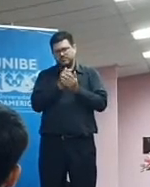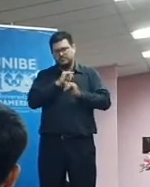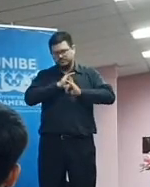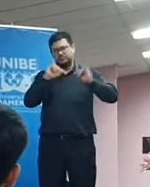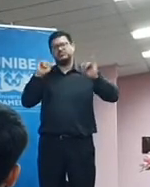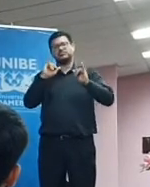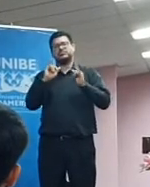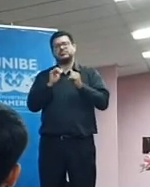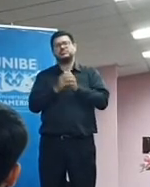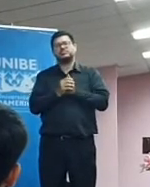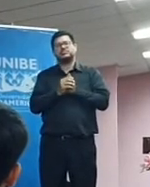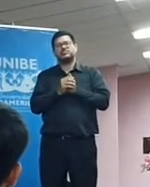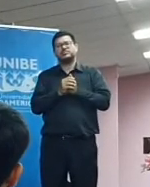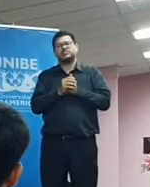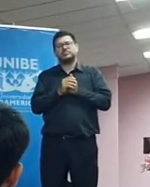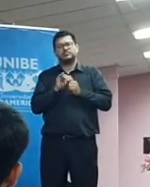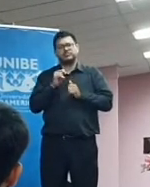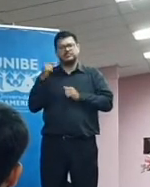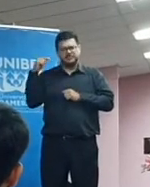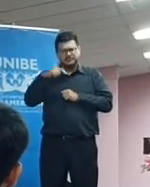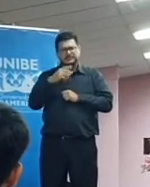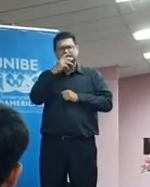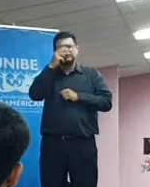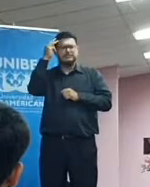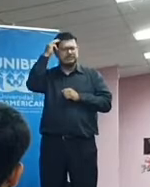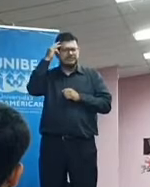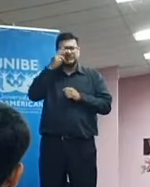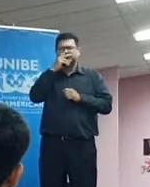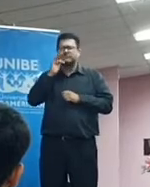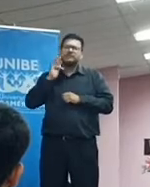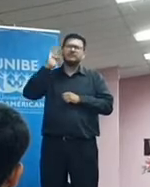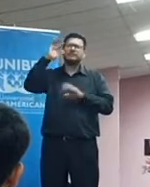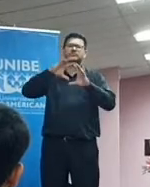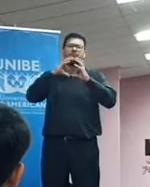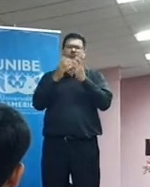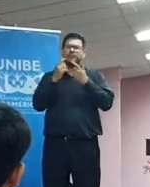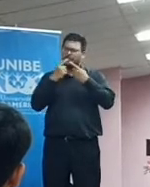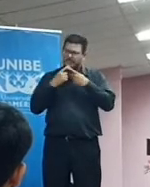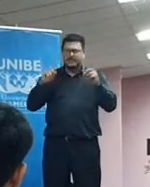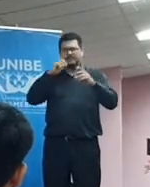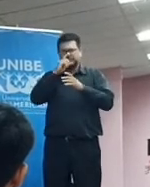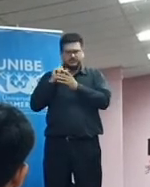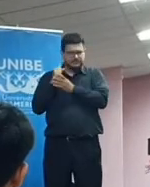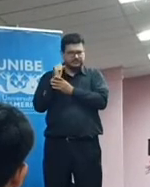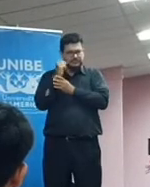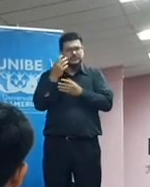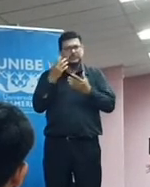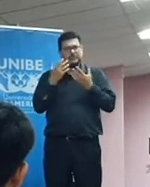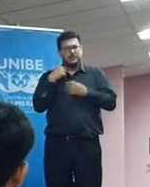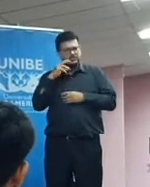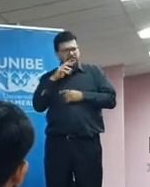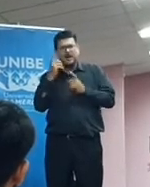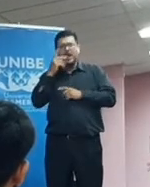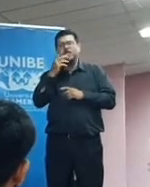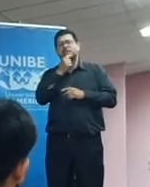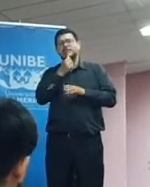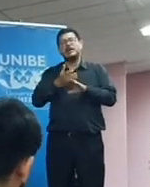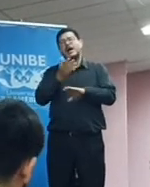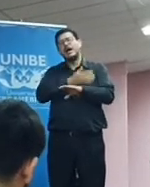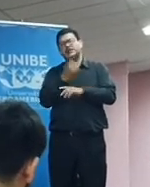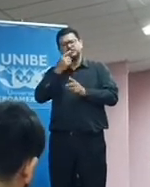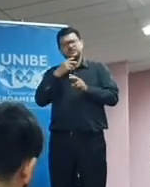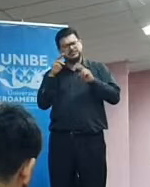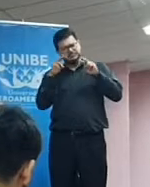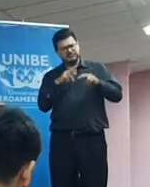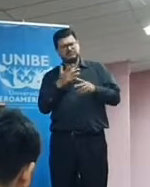Vino con una mente rebelde, con ganas de cambiar el mundo, probablemente un incomprendido en la sociedad